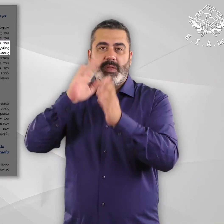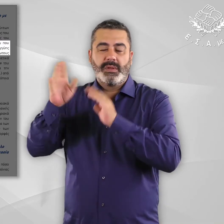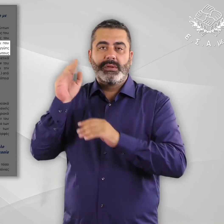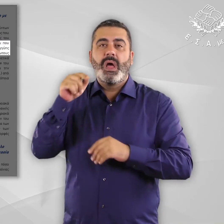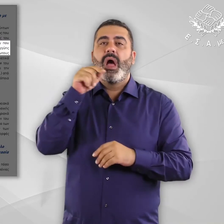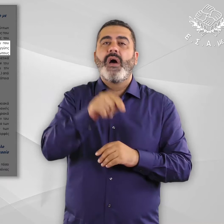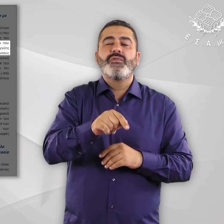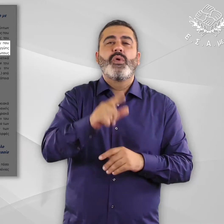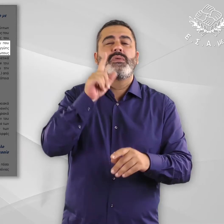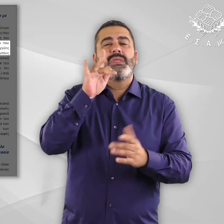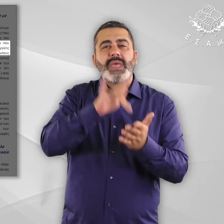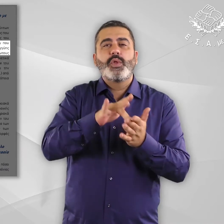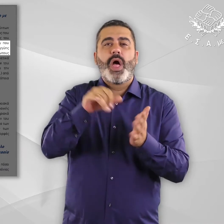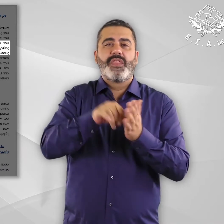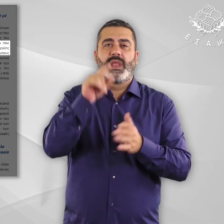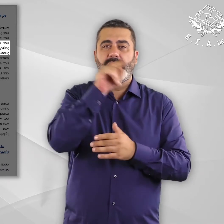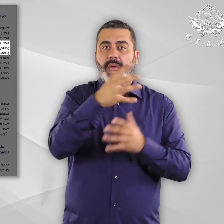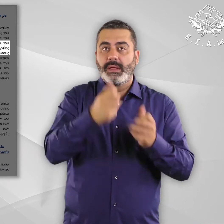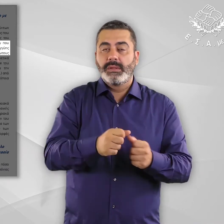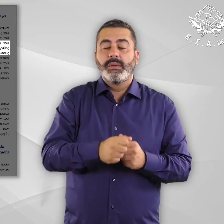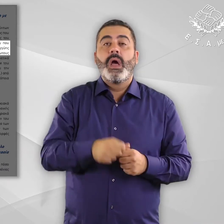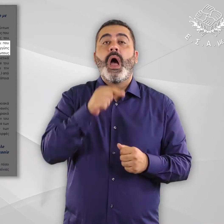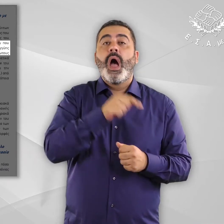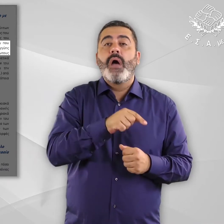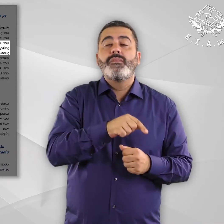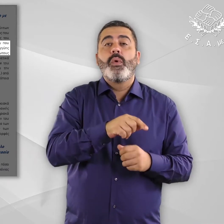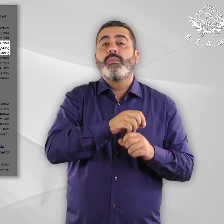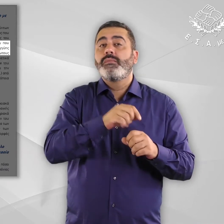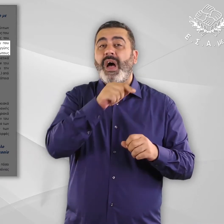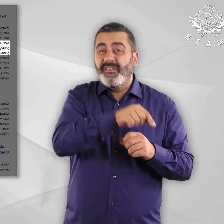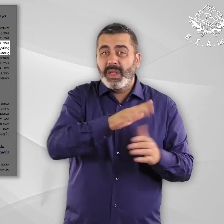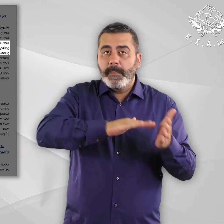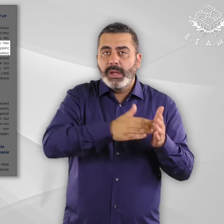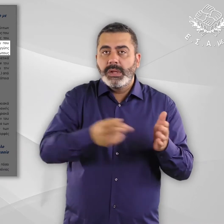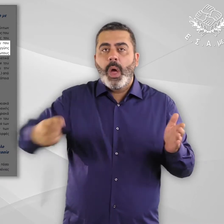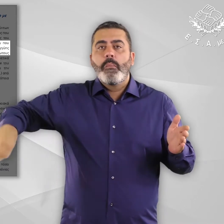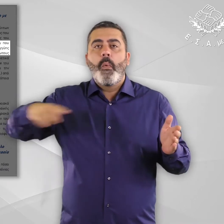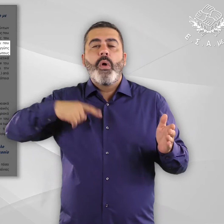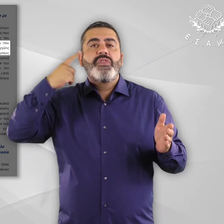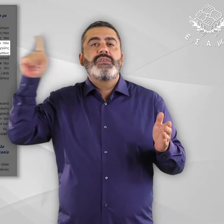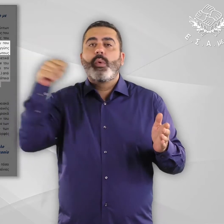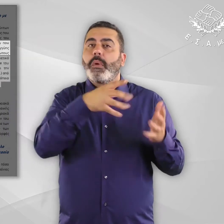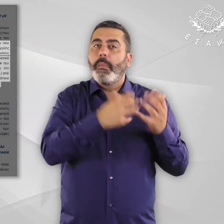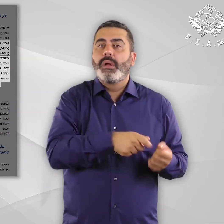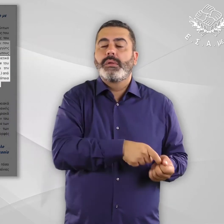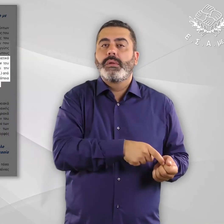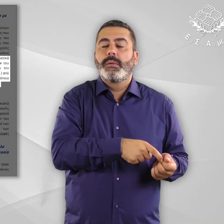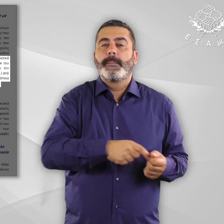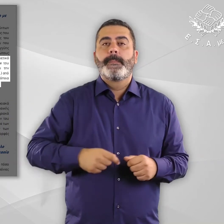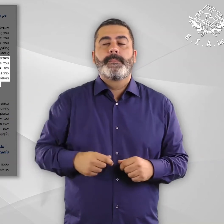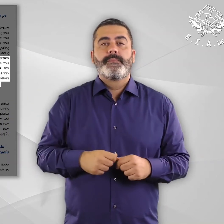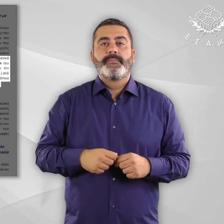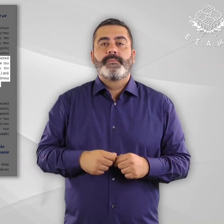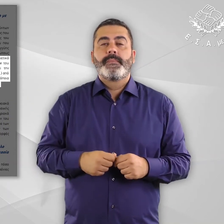κέντρο αλληλεγγύης Αθήνας, πρώην φρουραρχείο πλύνει η παρένθεση, δεν είναι γνωστό στους ευάλωτους ετούντες. Είναι